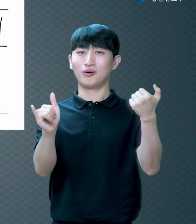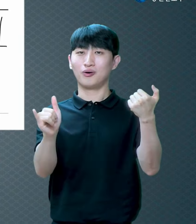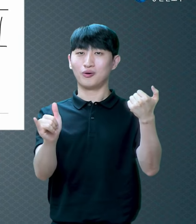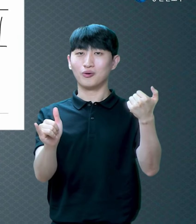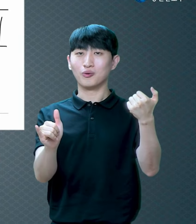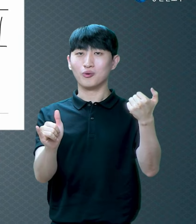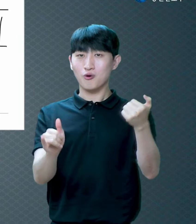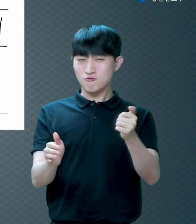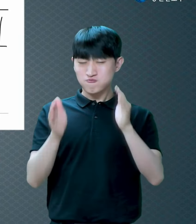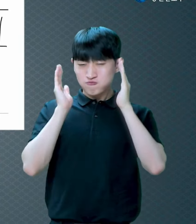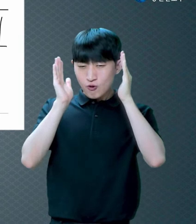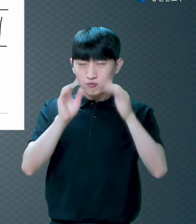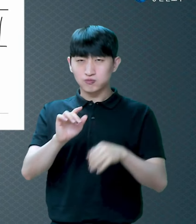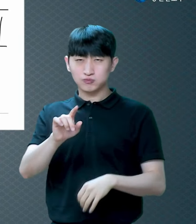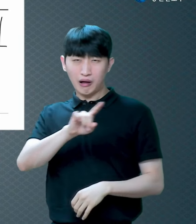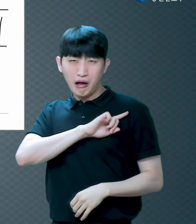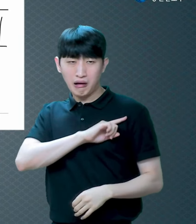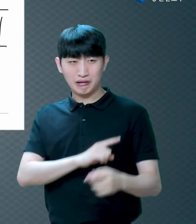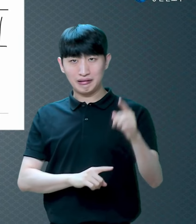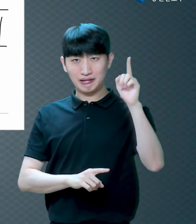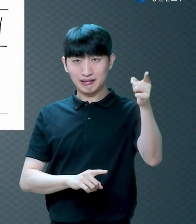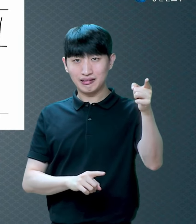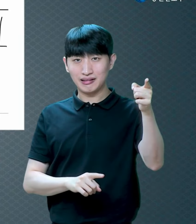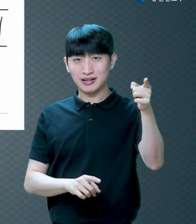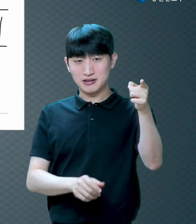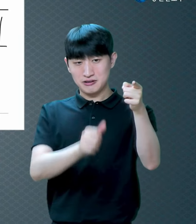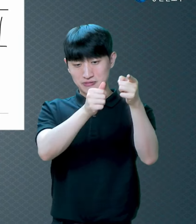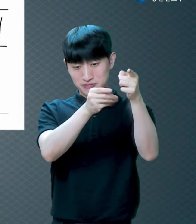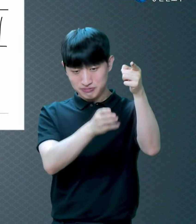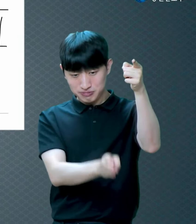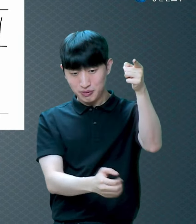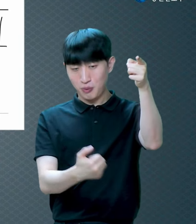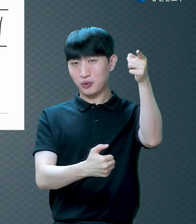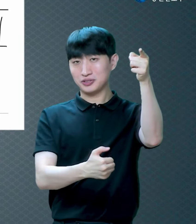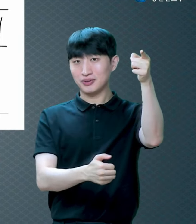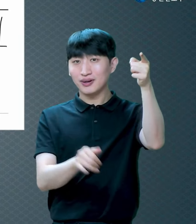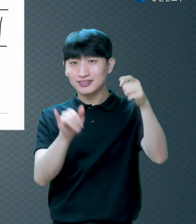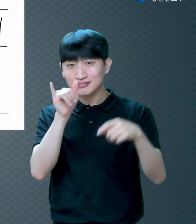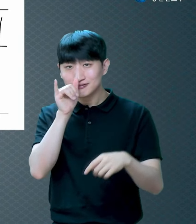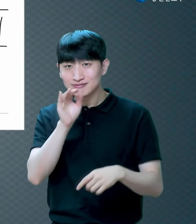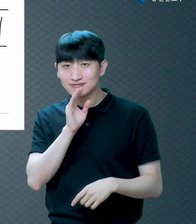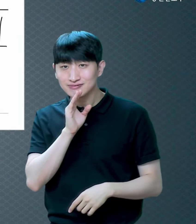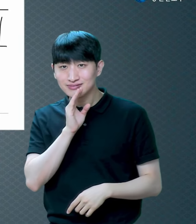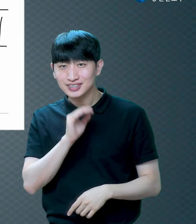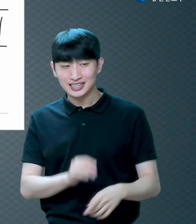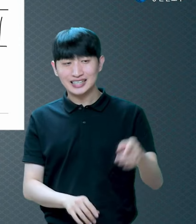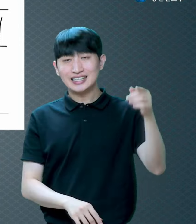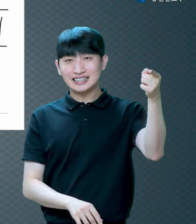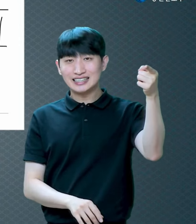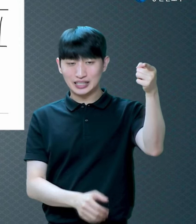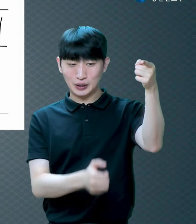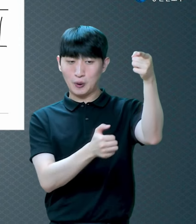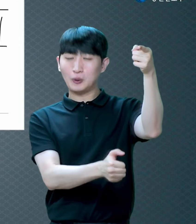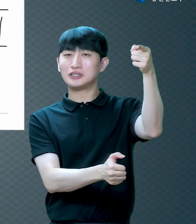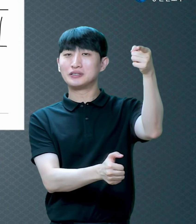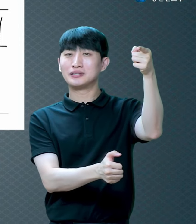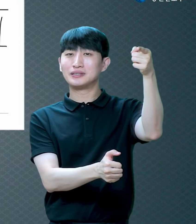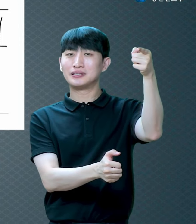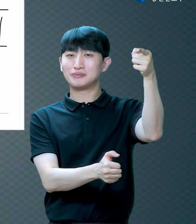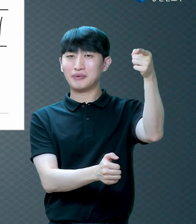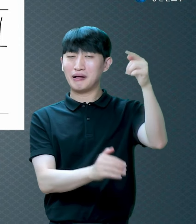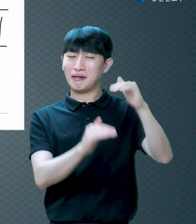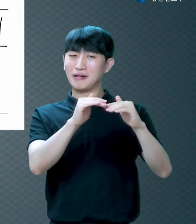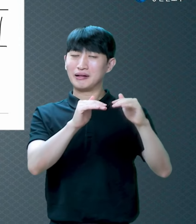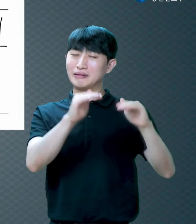50등까지 있을 거 아니에요 그런데 1등하고 50등하고 뭐가 차이 나는 거예요 수준이